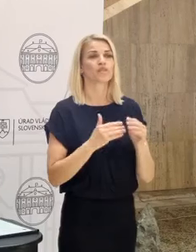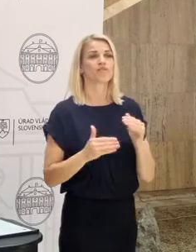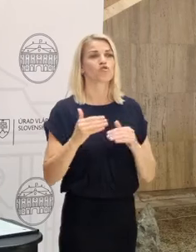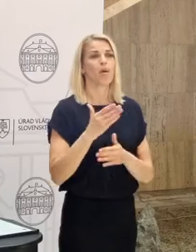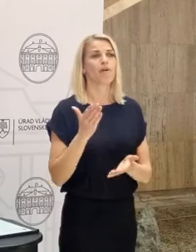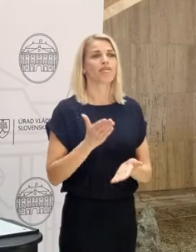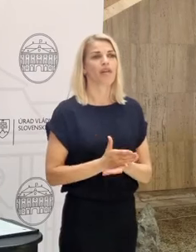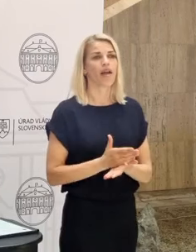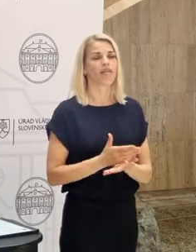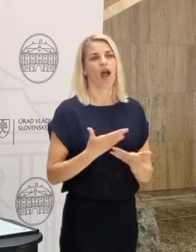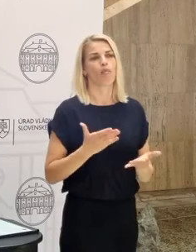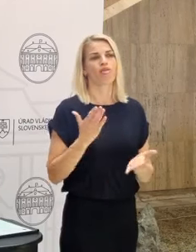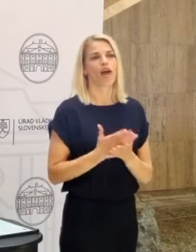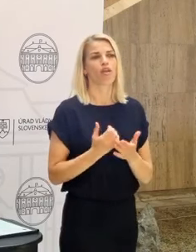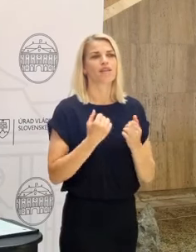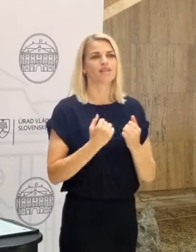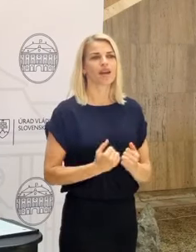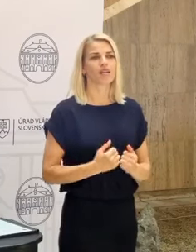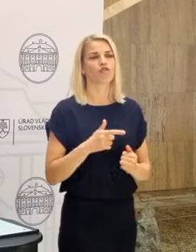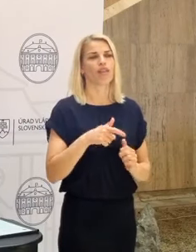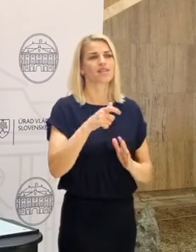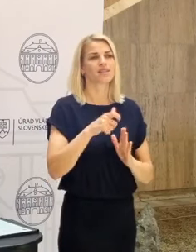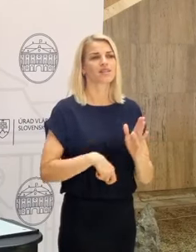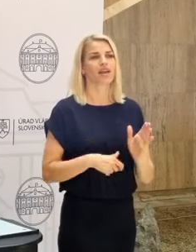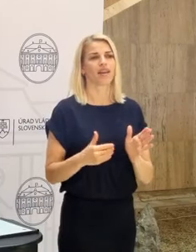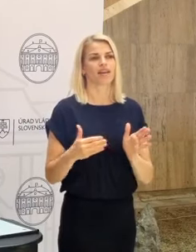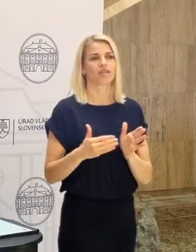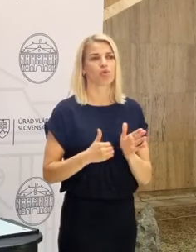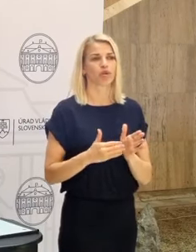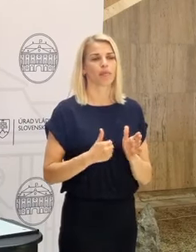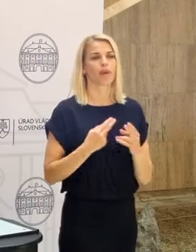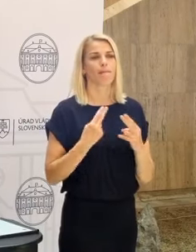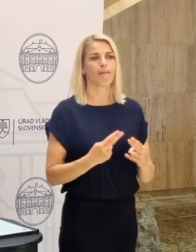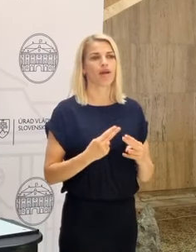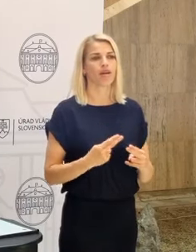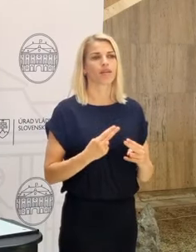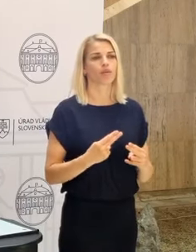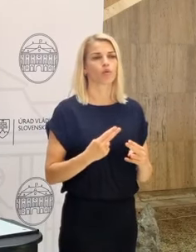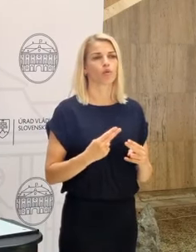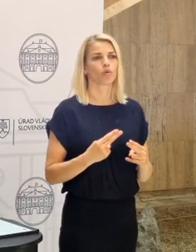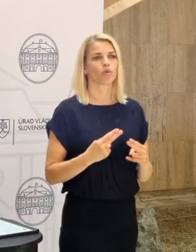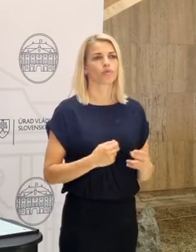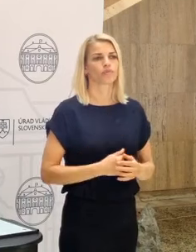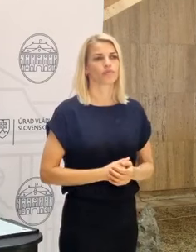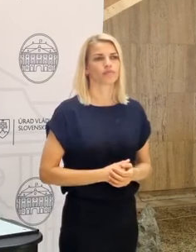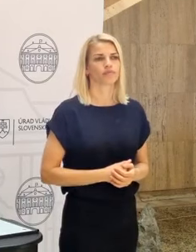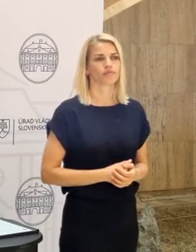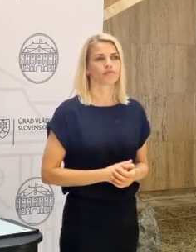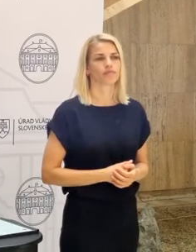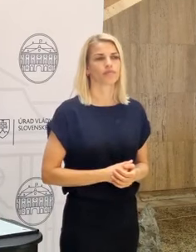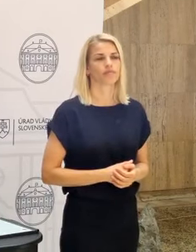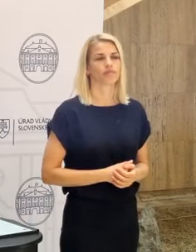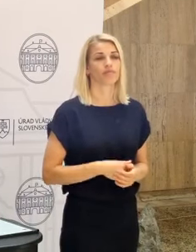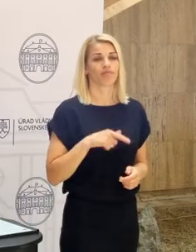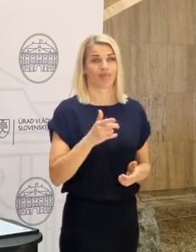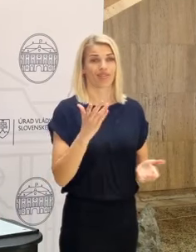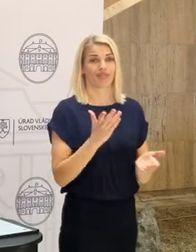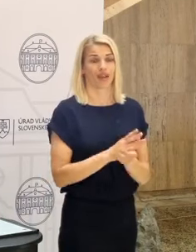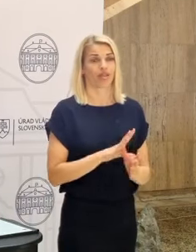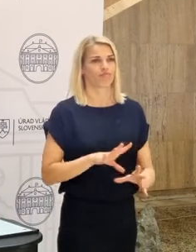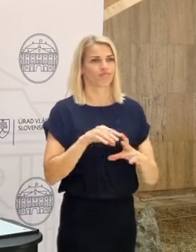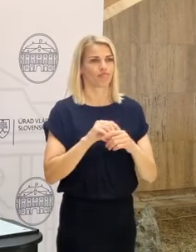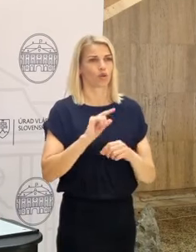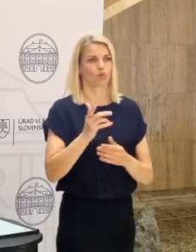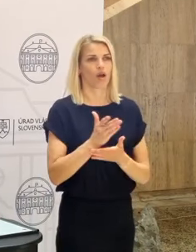daňové zaťaženie na strane spotreby, majetku a negatívnych externálit. Táto daň spada práve do tej